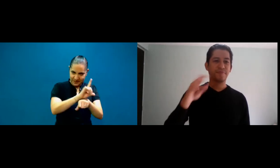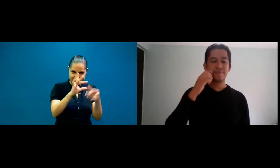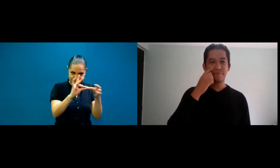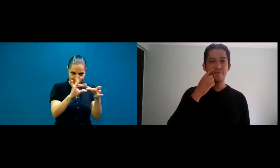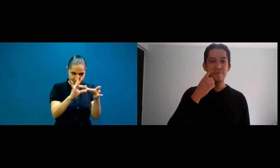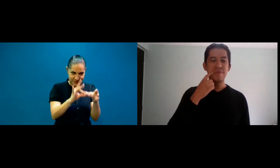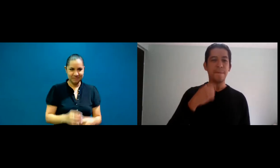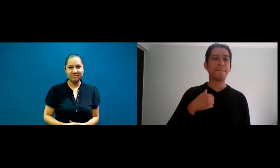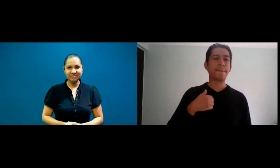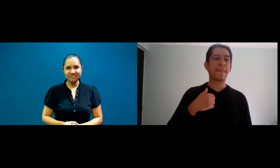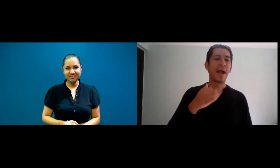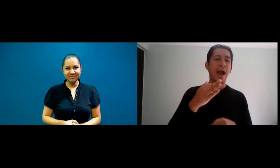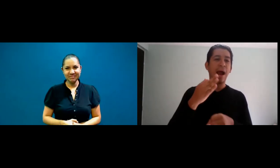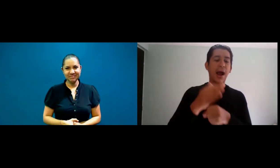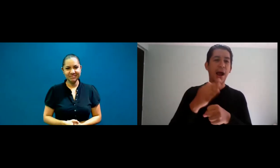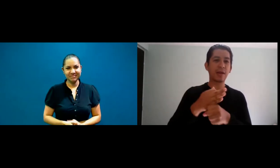Erick,